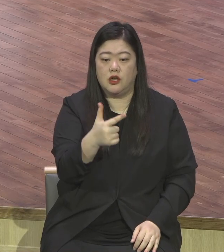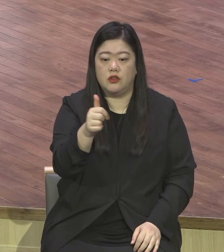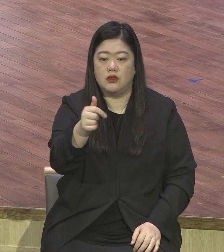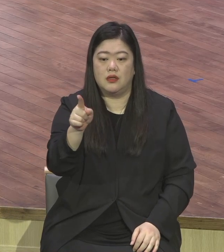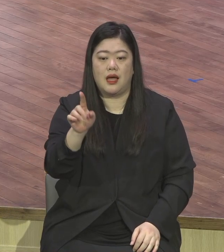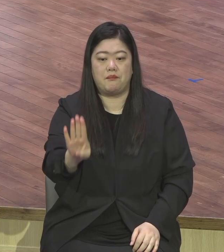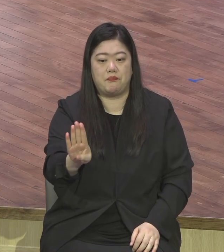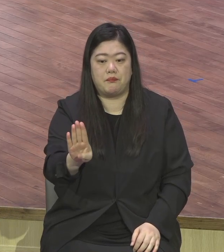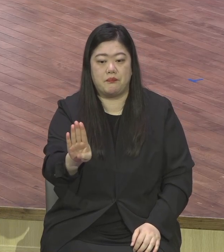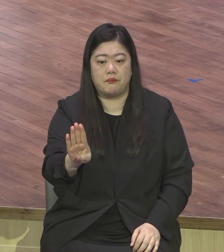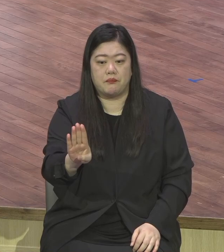연합